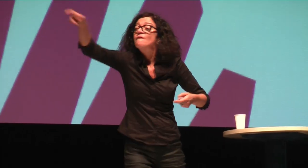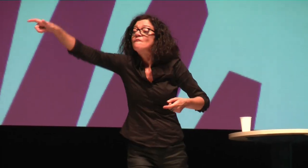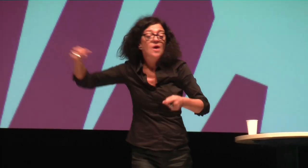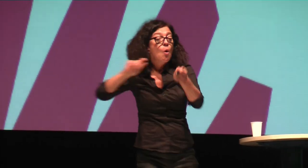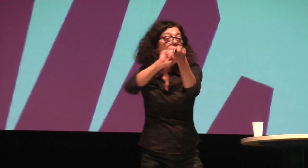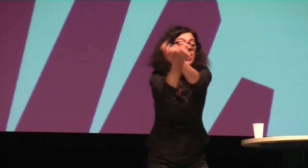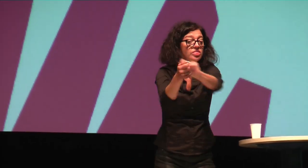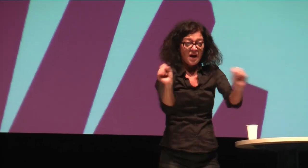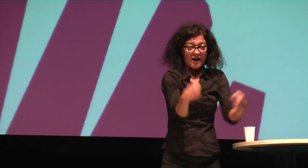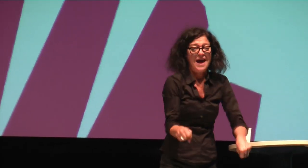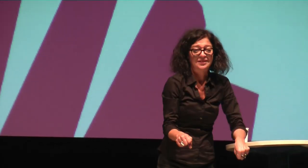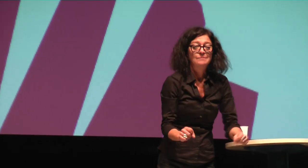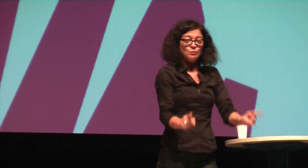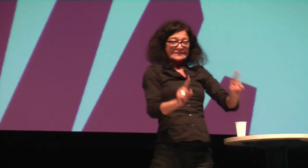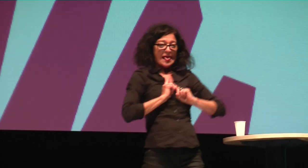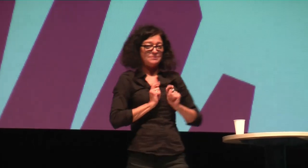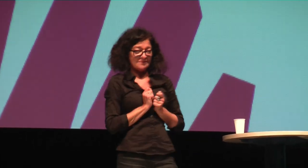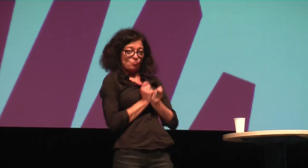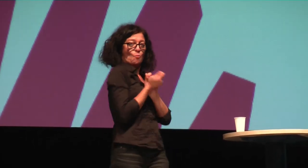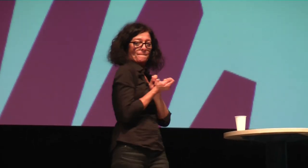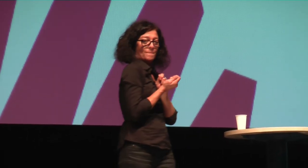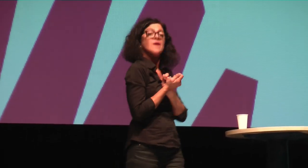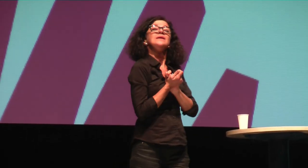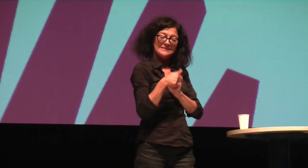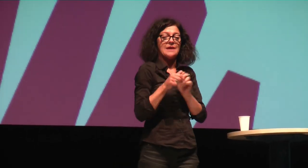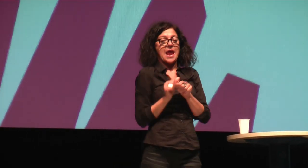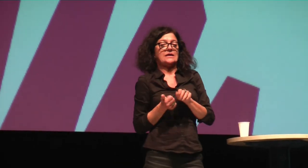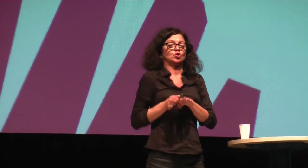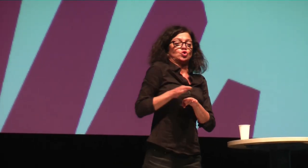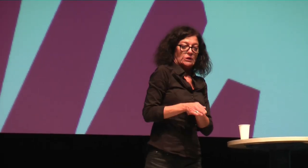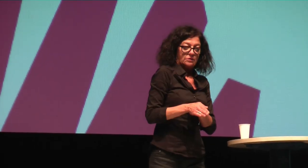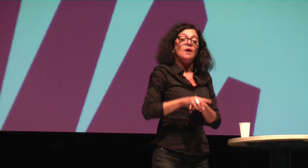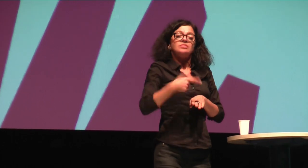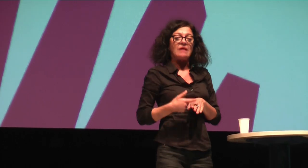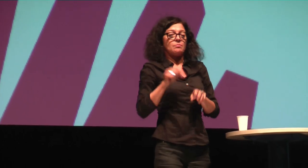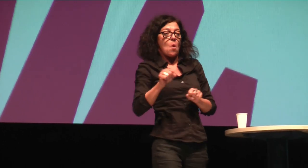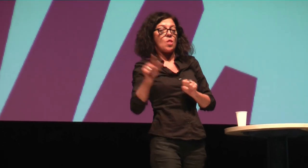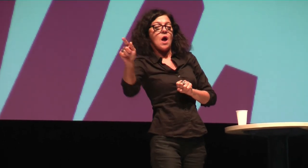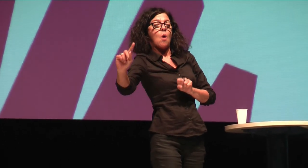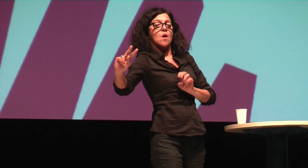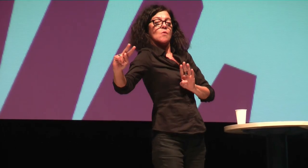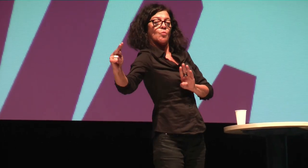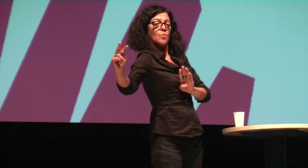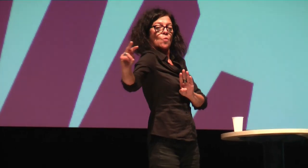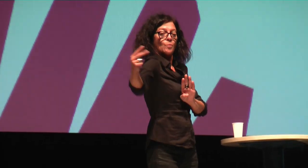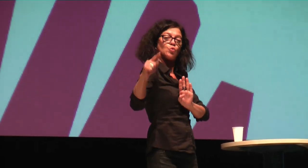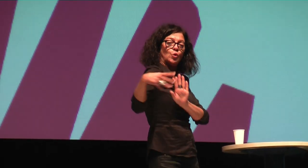Das bringt einen nicht weiter, denn ich kann nicht die anderen Menschen ändern, sondern ich kann nur mich ändern. Und das ist der erste Schritt,